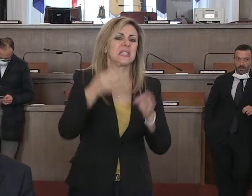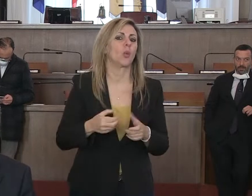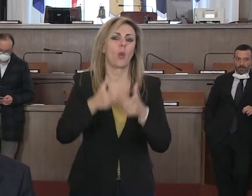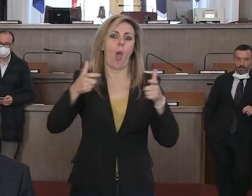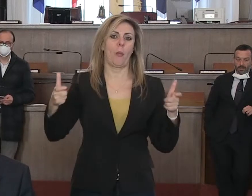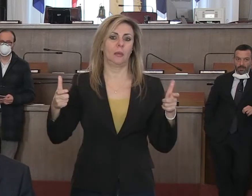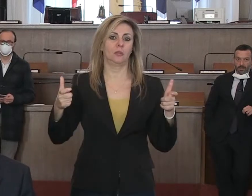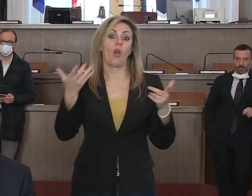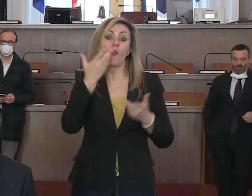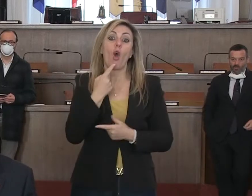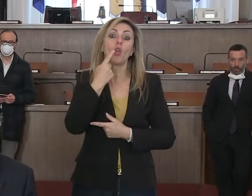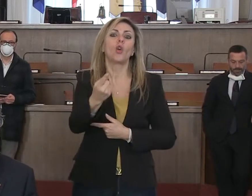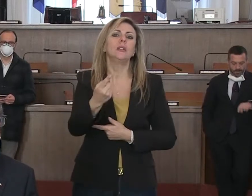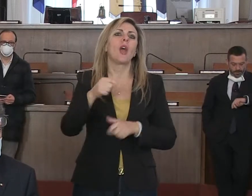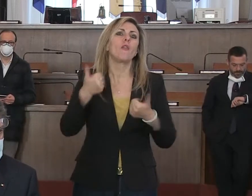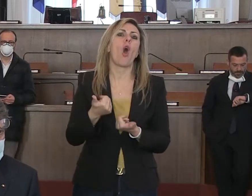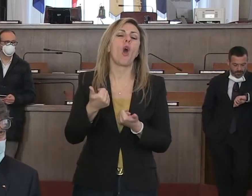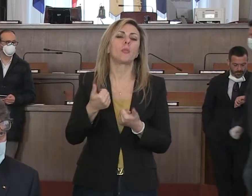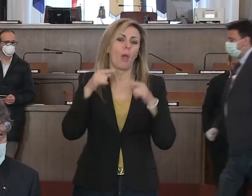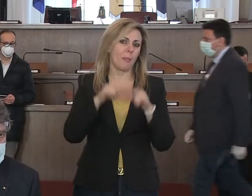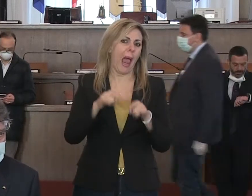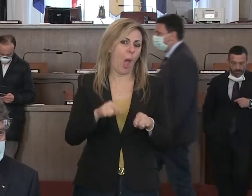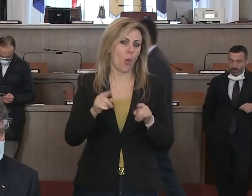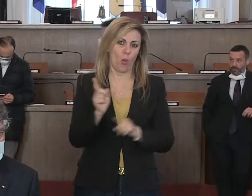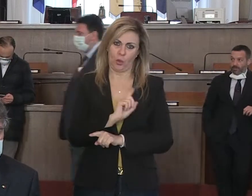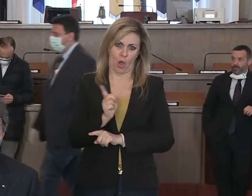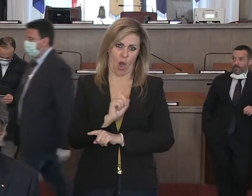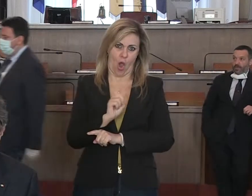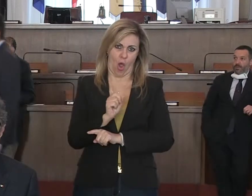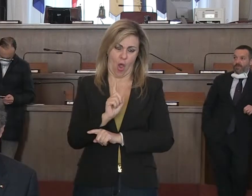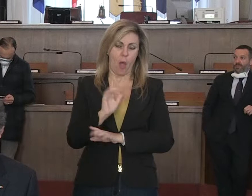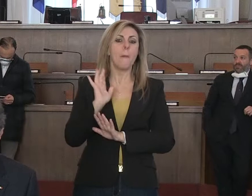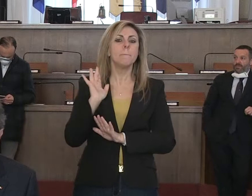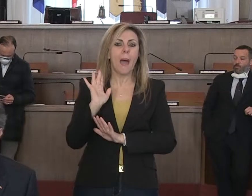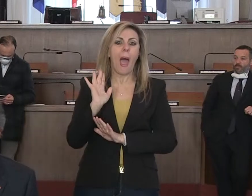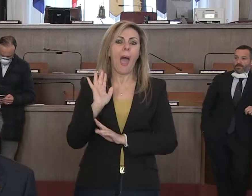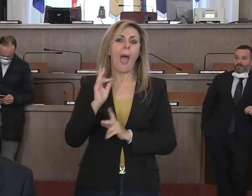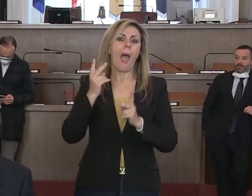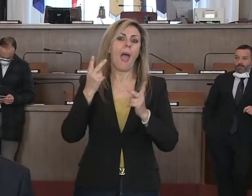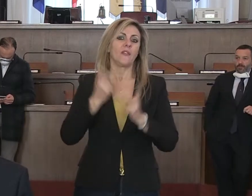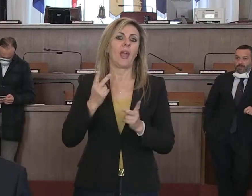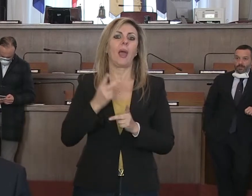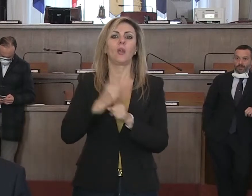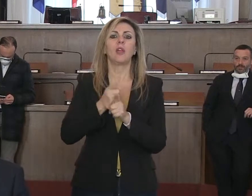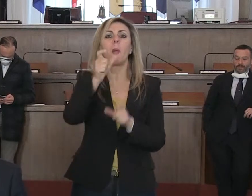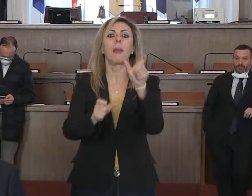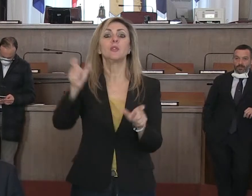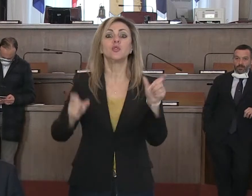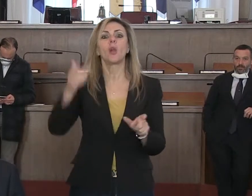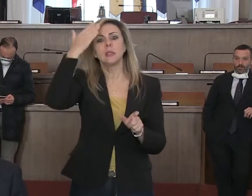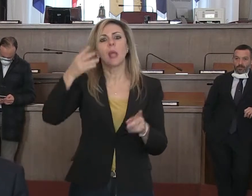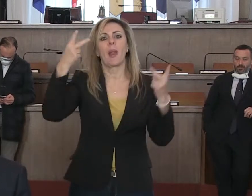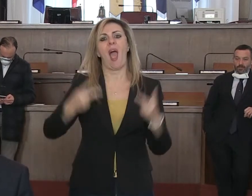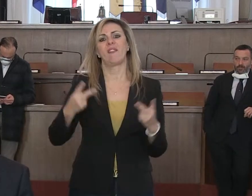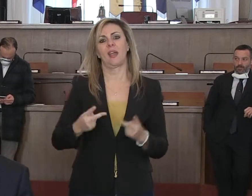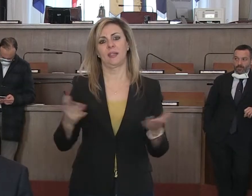Non lo voglio dire col tono dell'uccello del malaugurio, però è bene che la gente sappia la verità